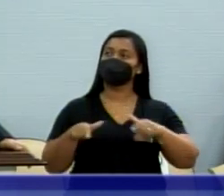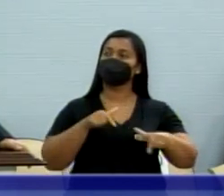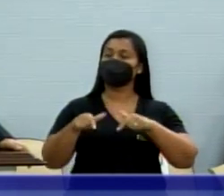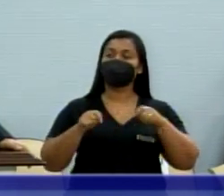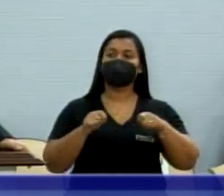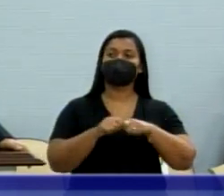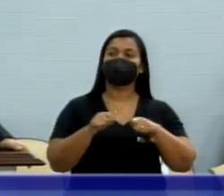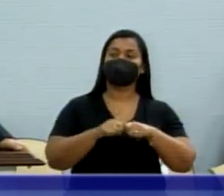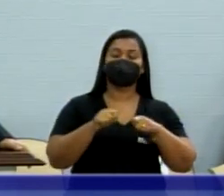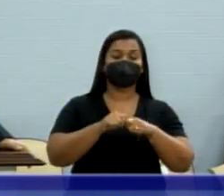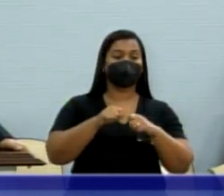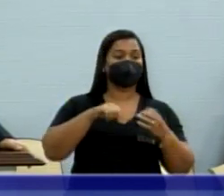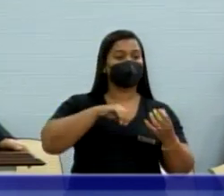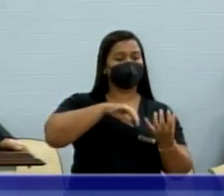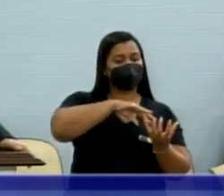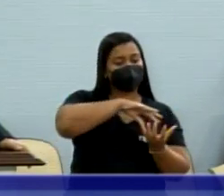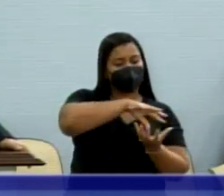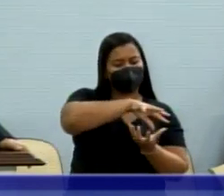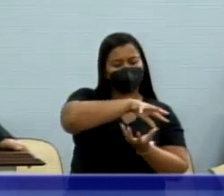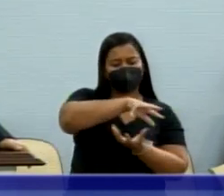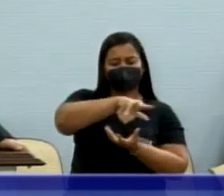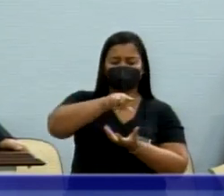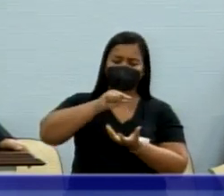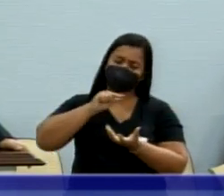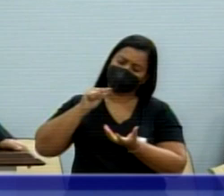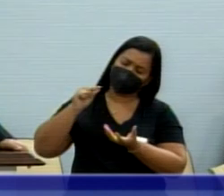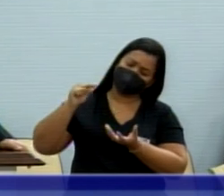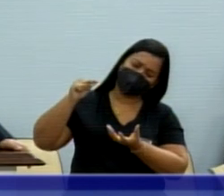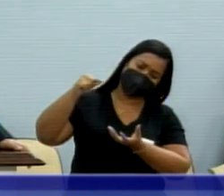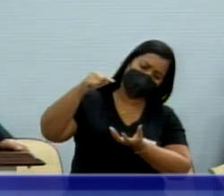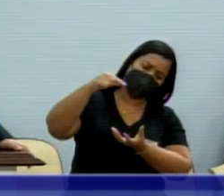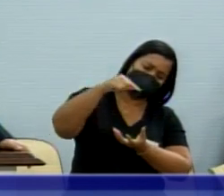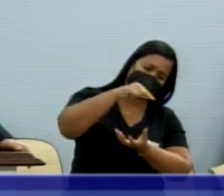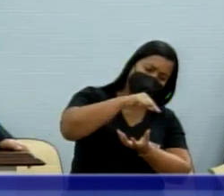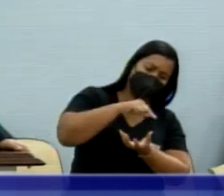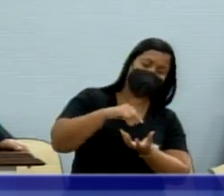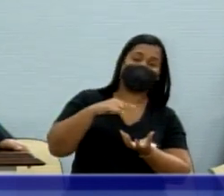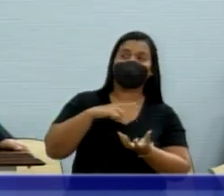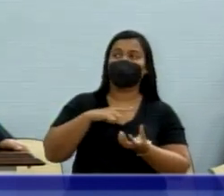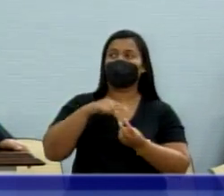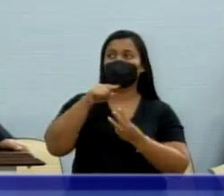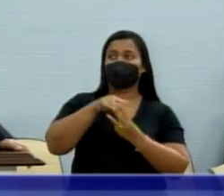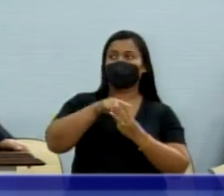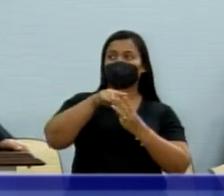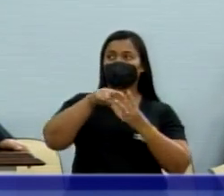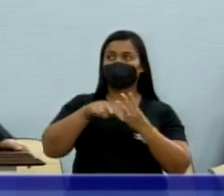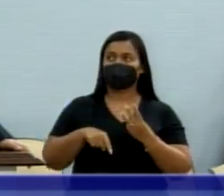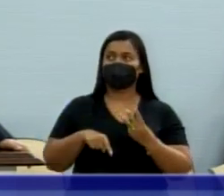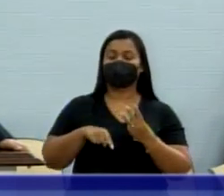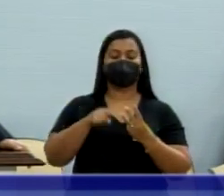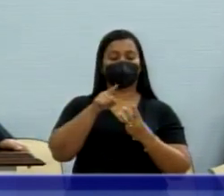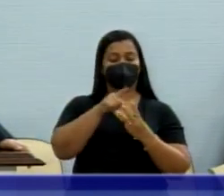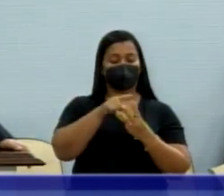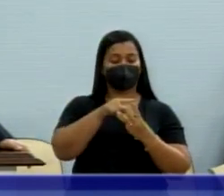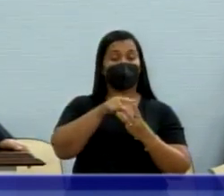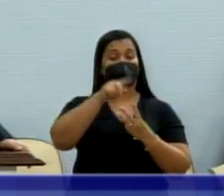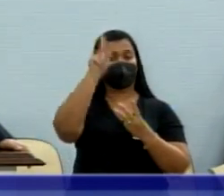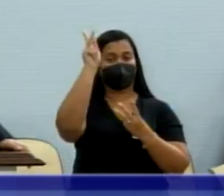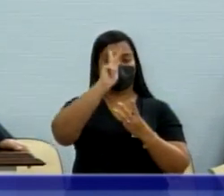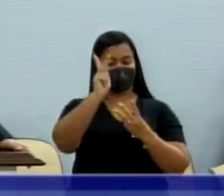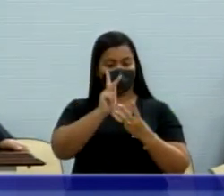cidades do mundo inteiro. O Rotary tem três grandes frentes, que é a promoção da paz, presidente,